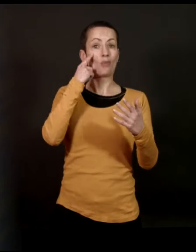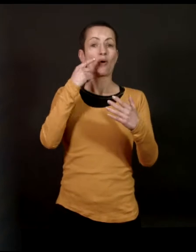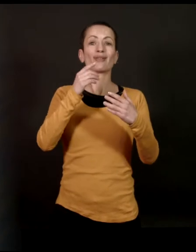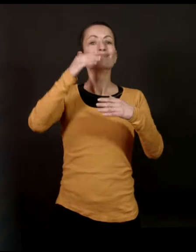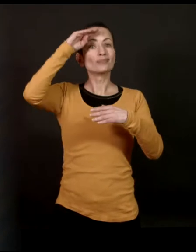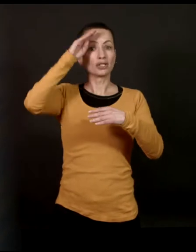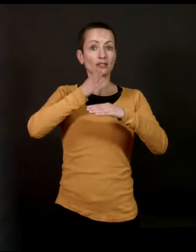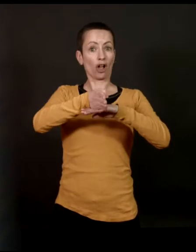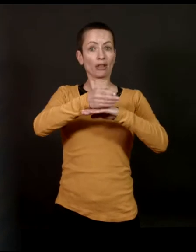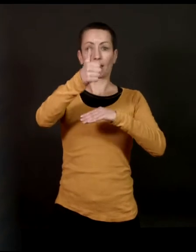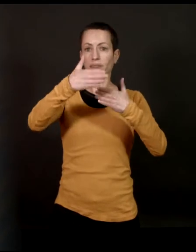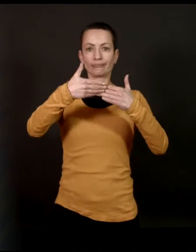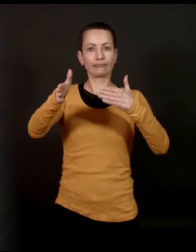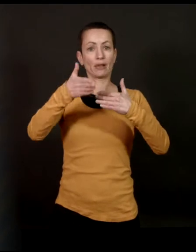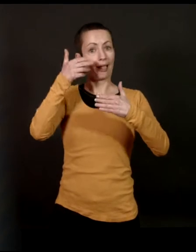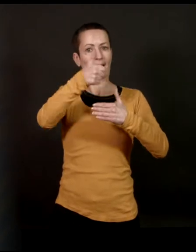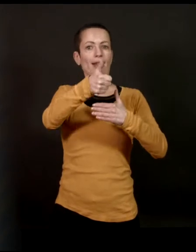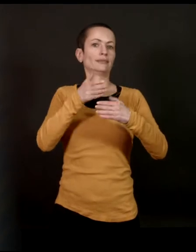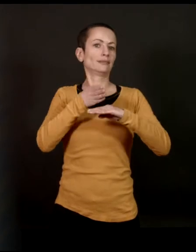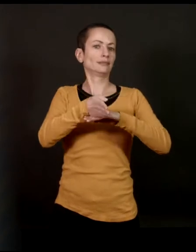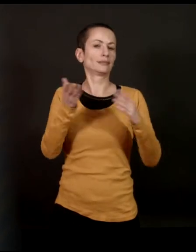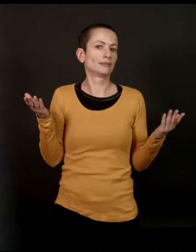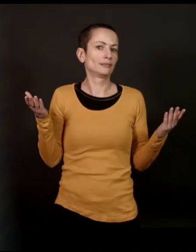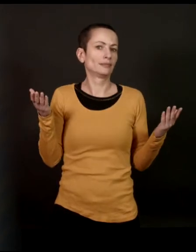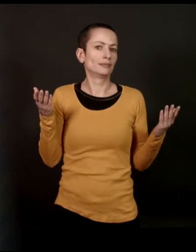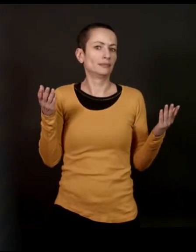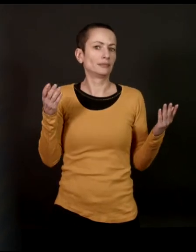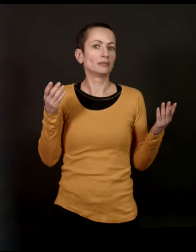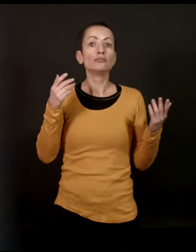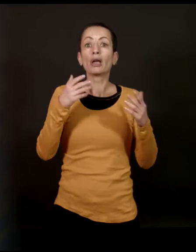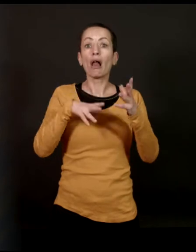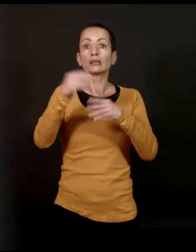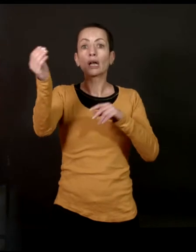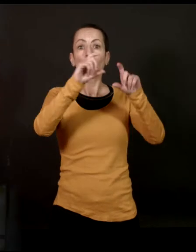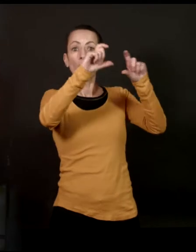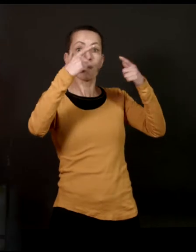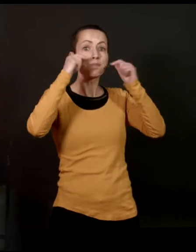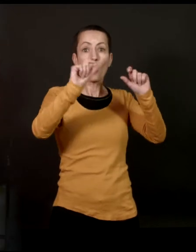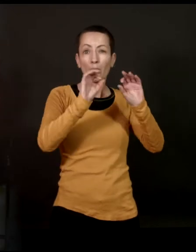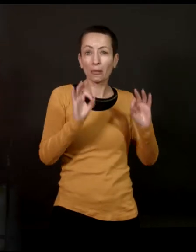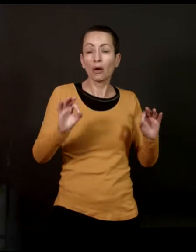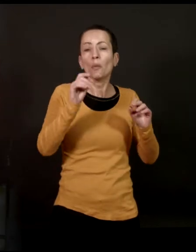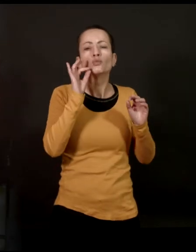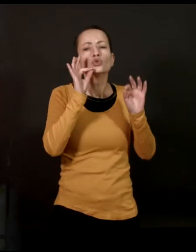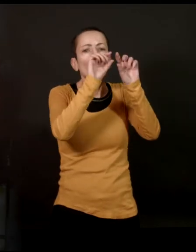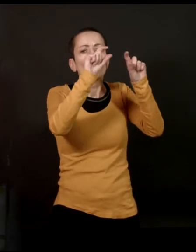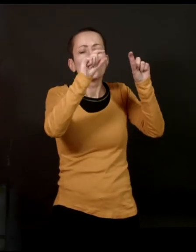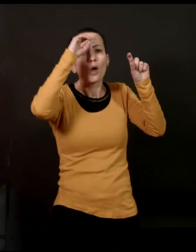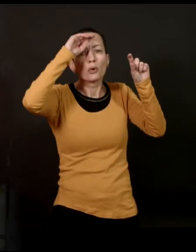poste, il y a une seule porte. Et donc, rien ne la signale sur le devant. Il y a juste un petit calico, la